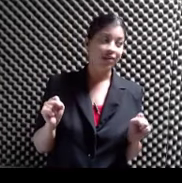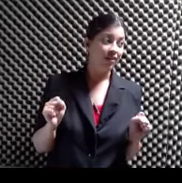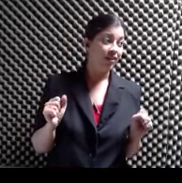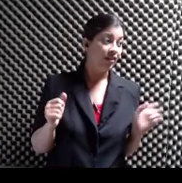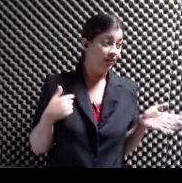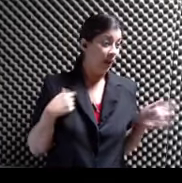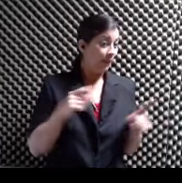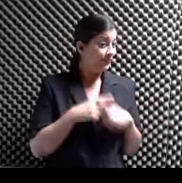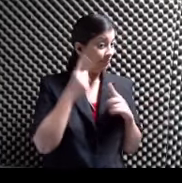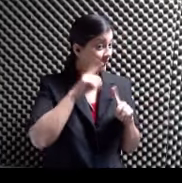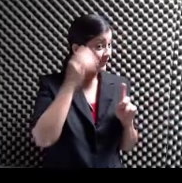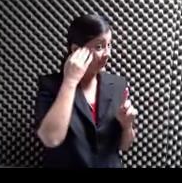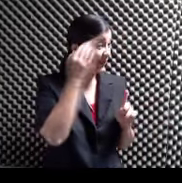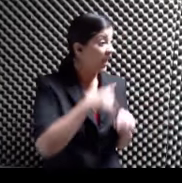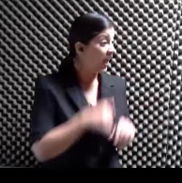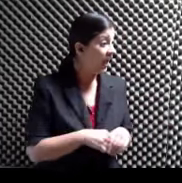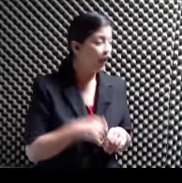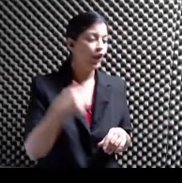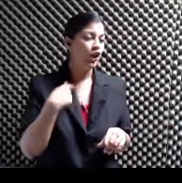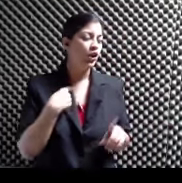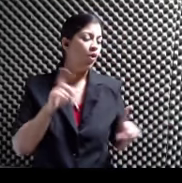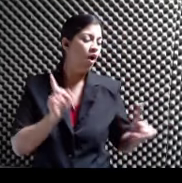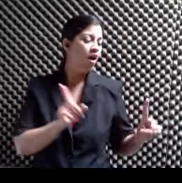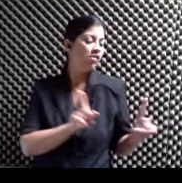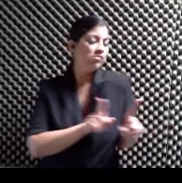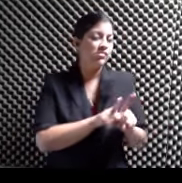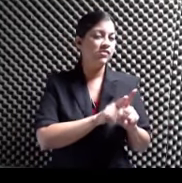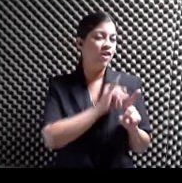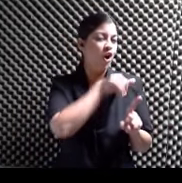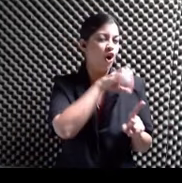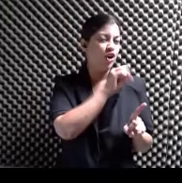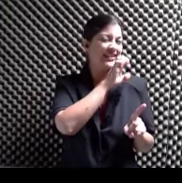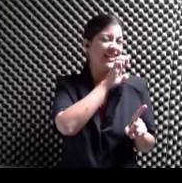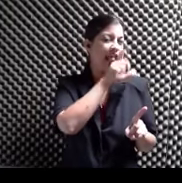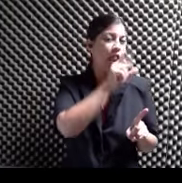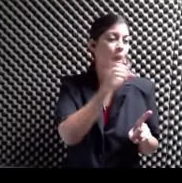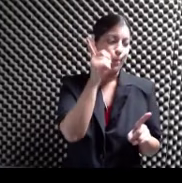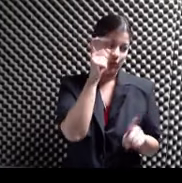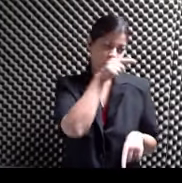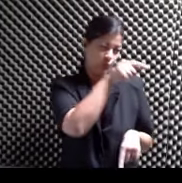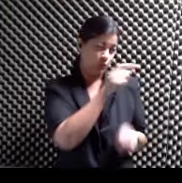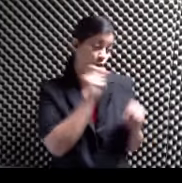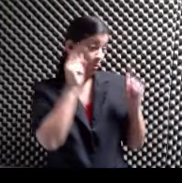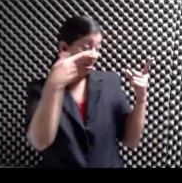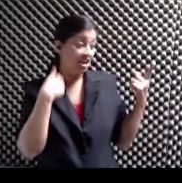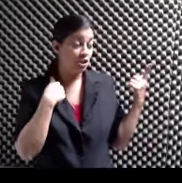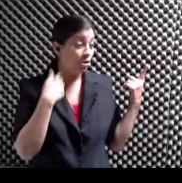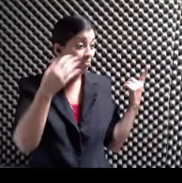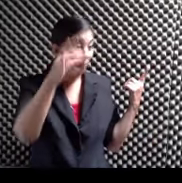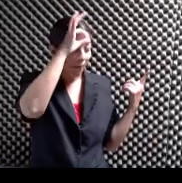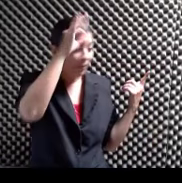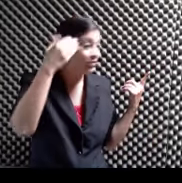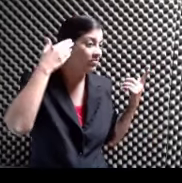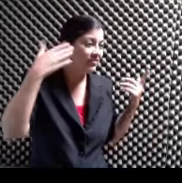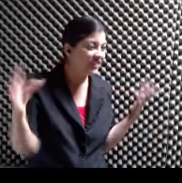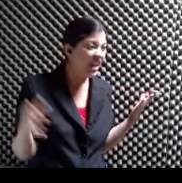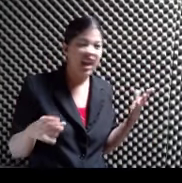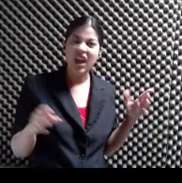Pero ¿sabes qué? Yo me voy a pegar a Joselo Ajá Porque tú no me tienes aquí una sorpresa Y yo no sé todavía de qué se trata El festival de frío